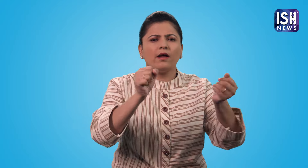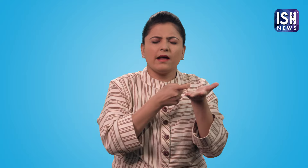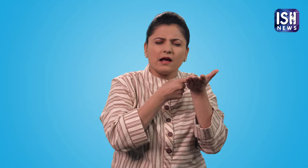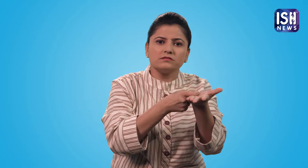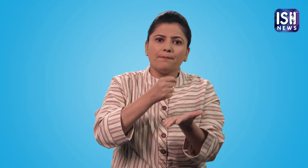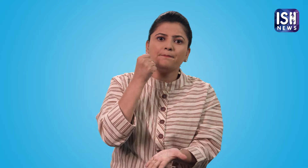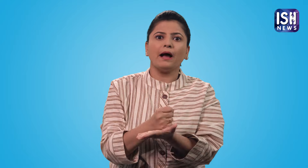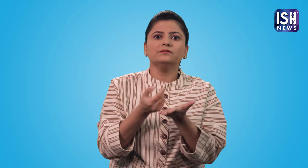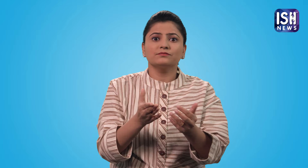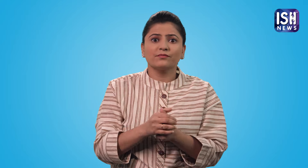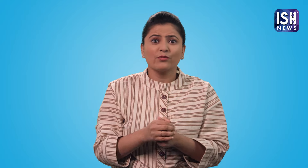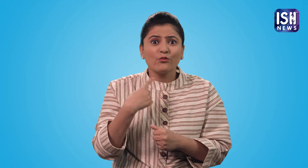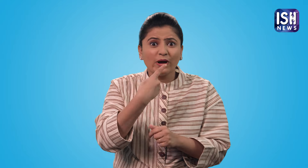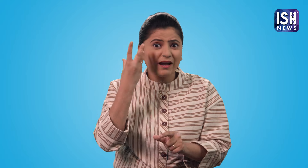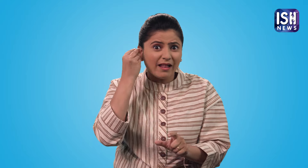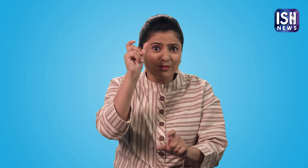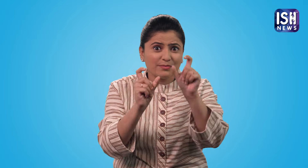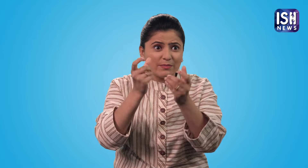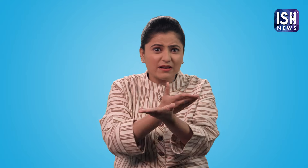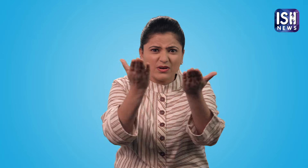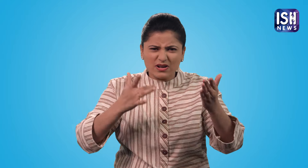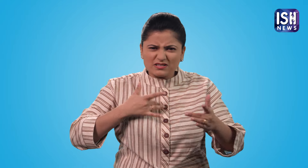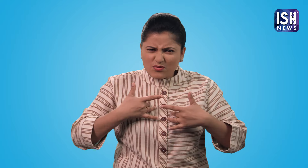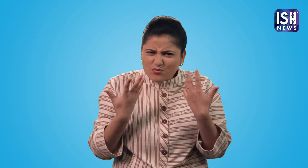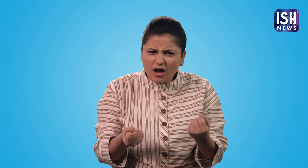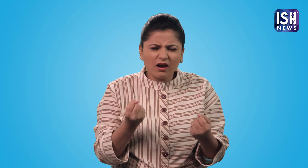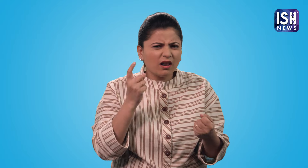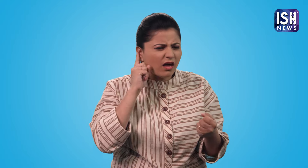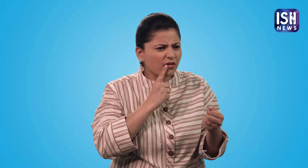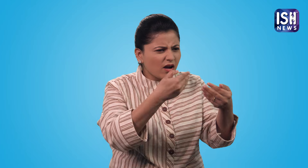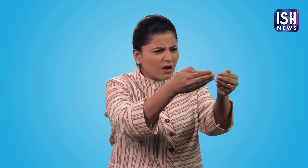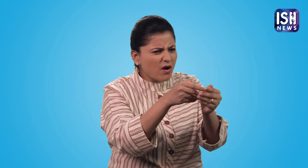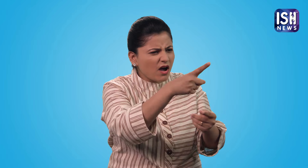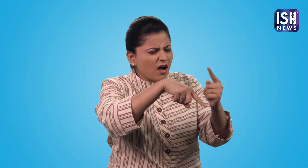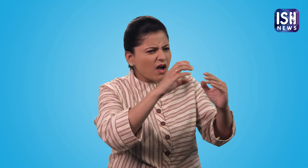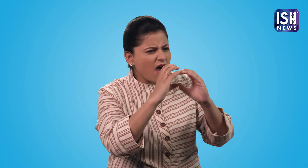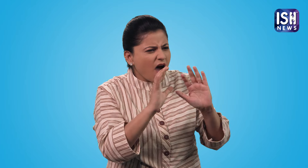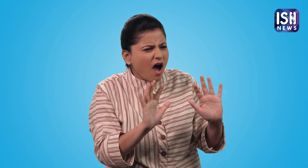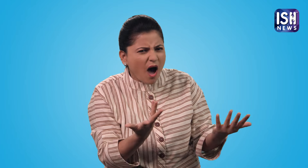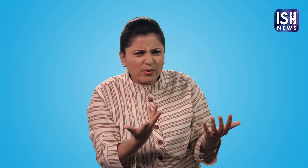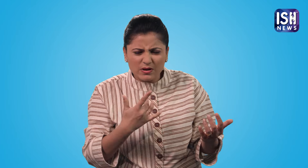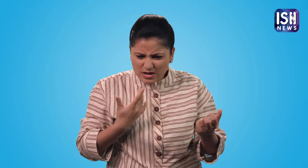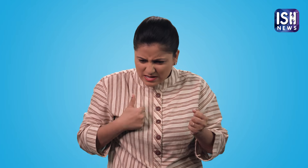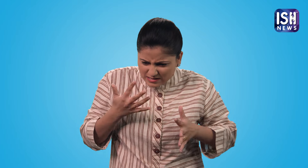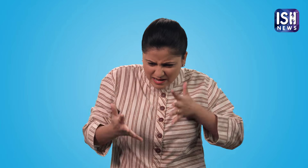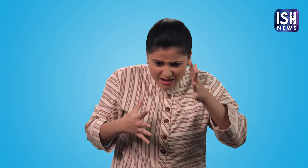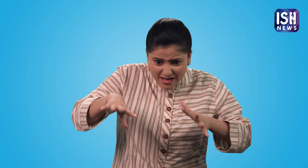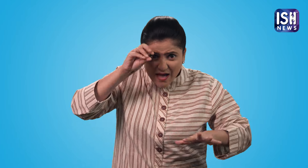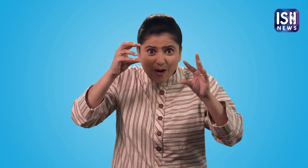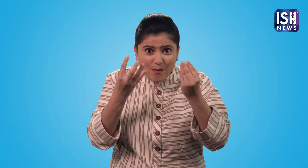है कि सभी की भाषा का सम्मान किया जाए यह course उन सभी के लिए खुला है जो deaf के साथ सीखना और समवाद